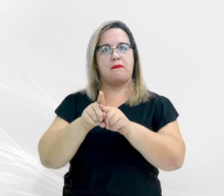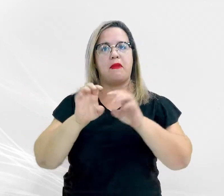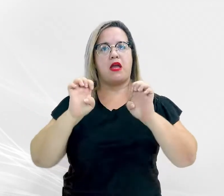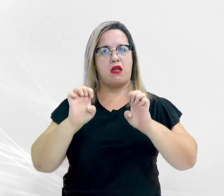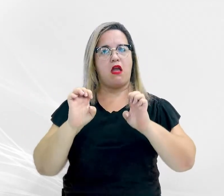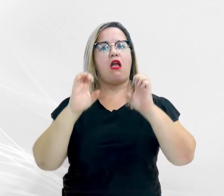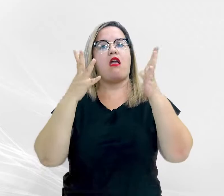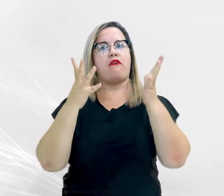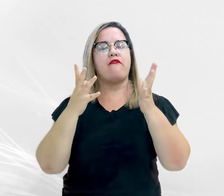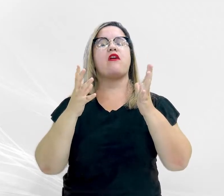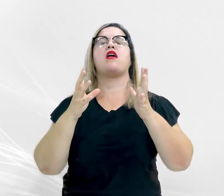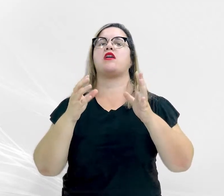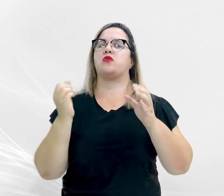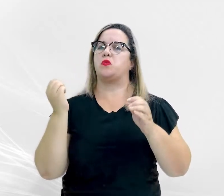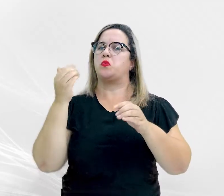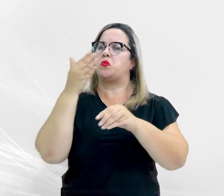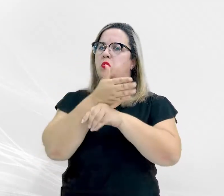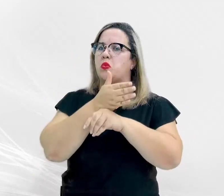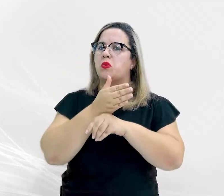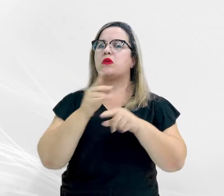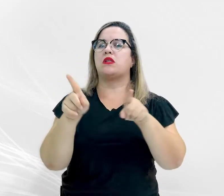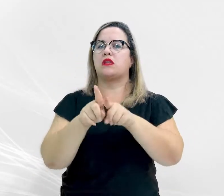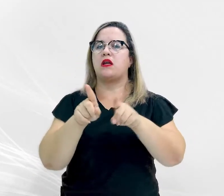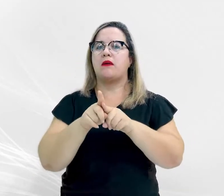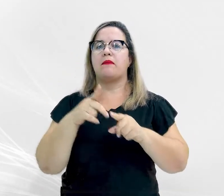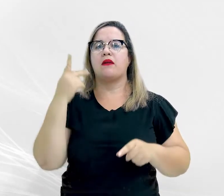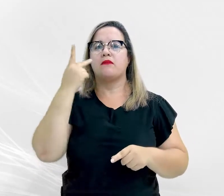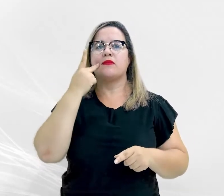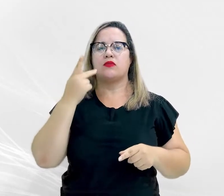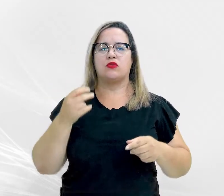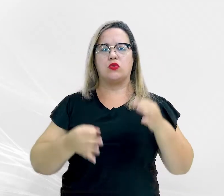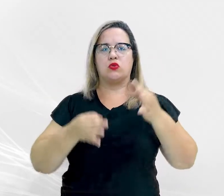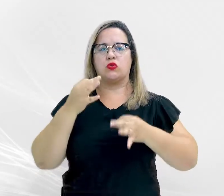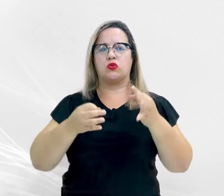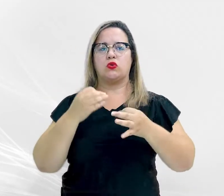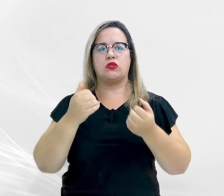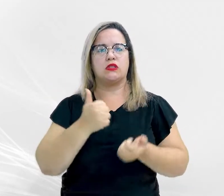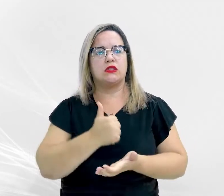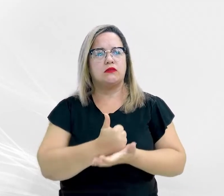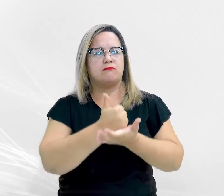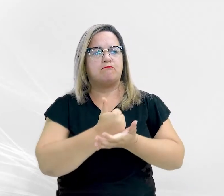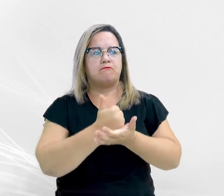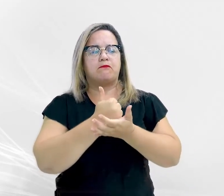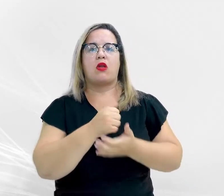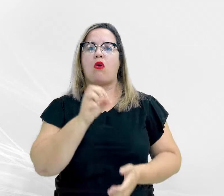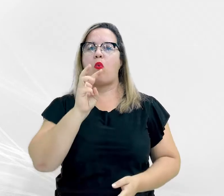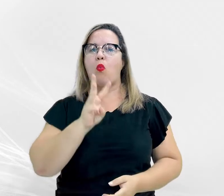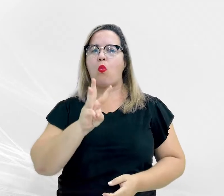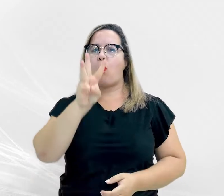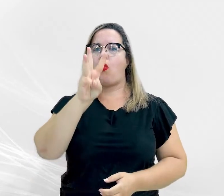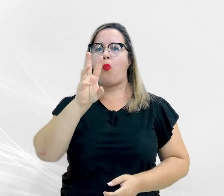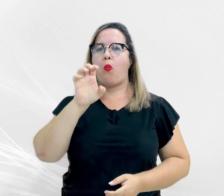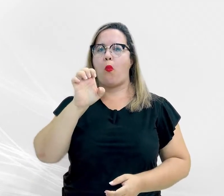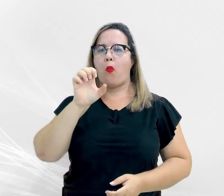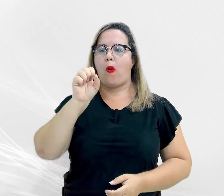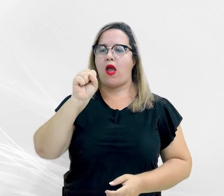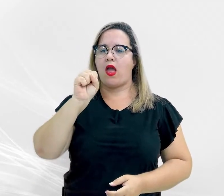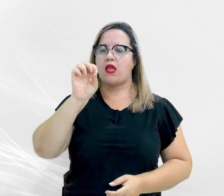como o promotor de justiça auxiliar da Corregedoria-Geral do Ministério Público de Mato Grosso, Wesley Sanches Lacerda, atualmente também